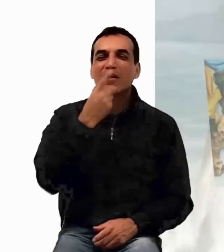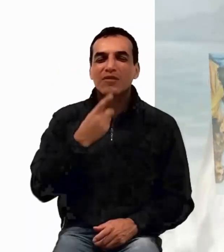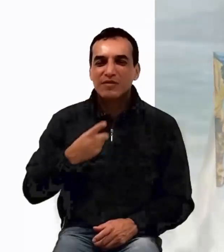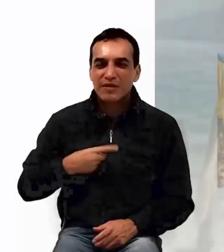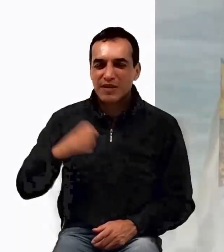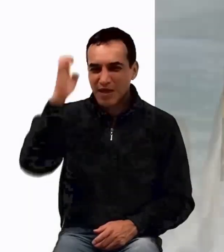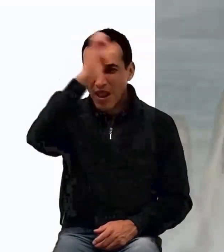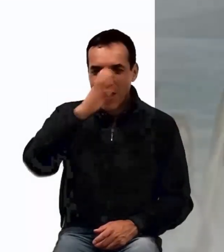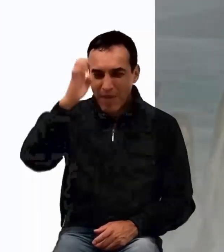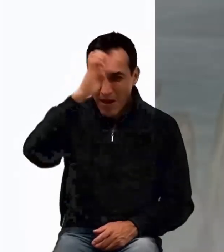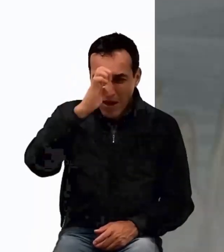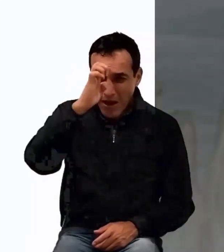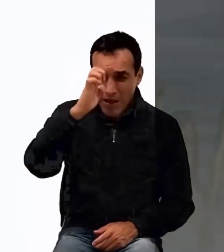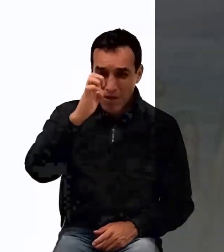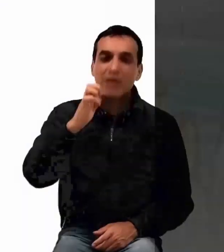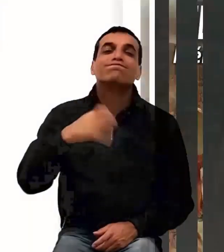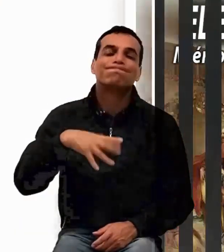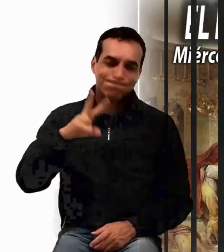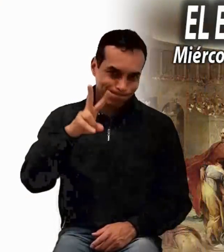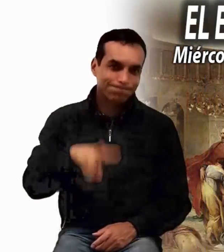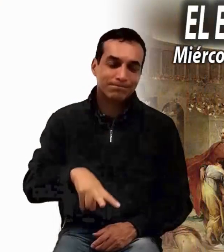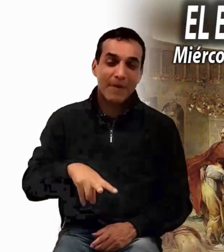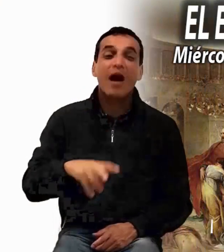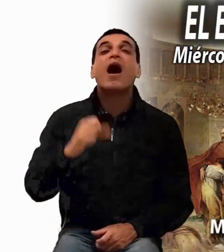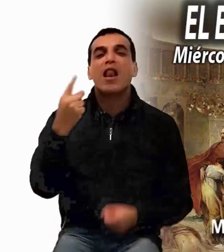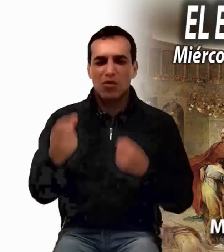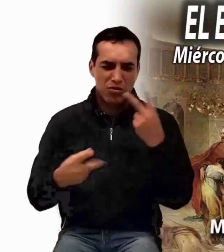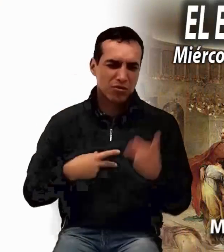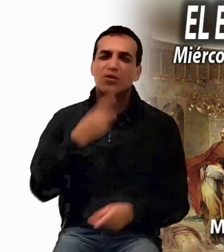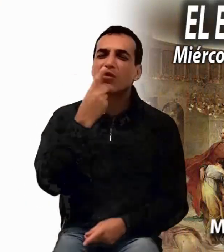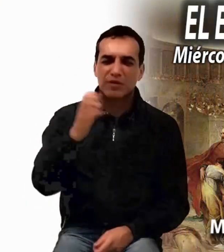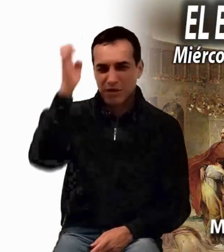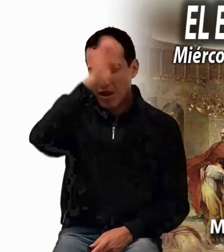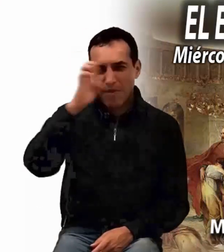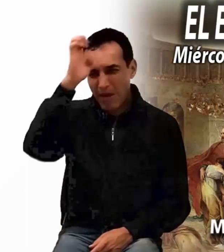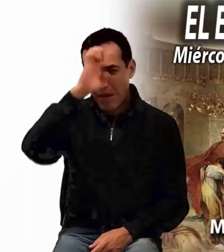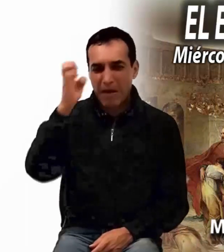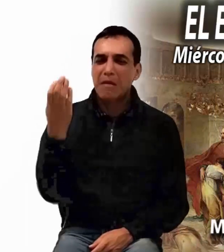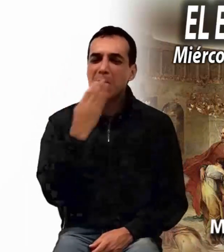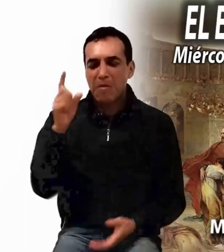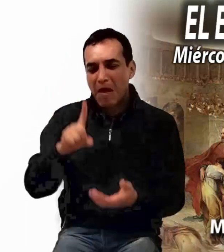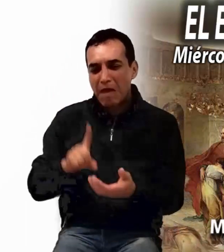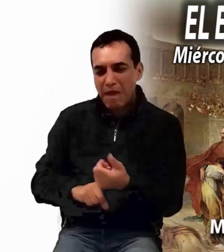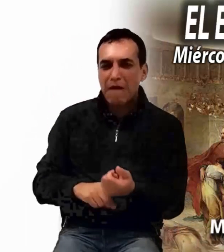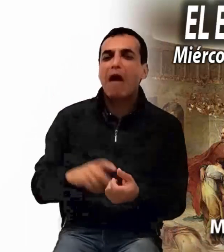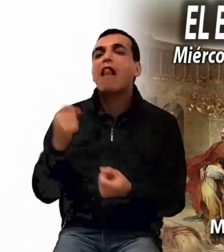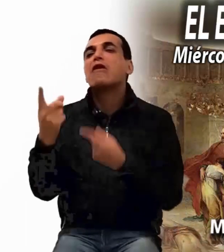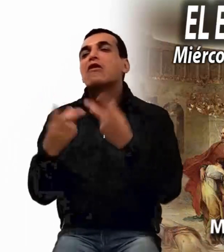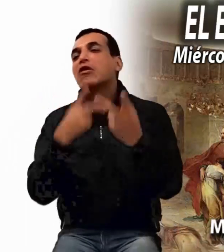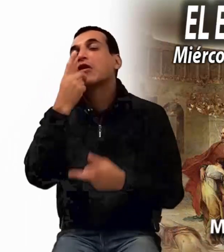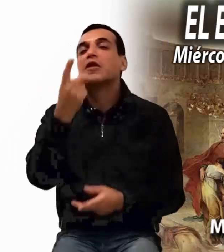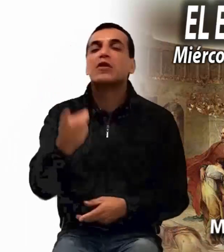también hay quienes prometen un Evangelio de pura felicidad. El pasaje del Evangelio de este día,